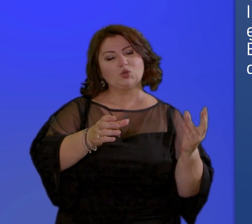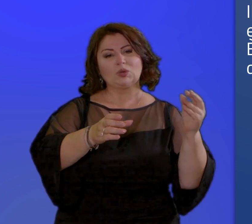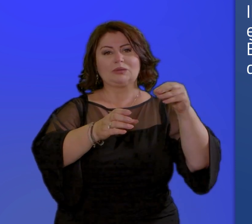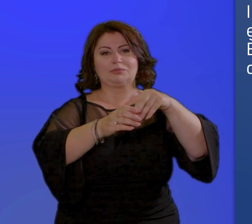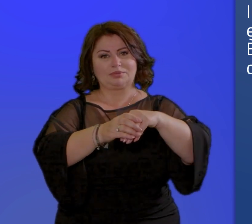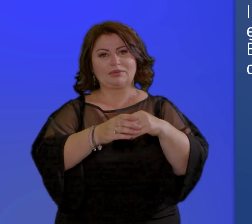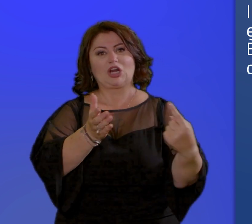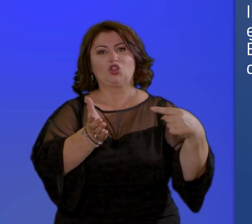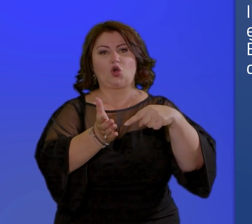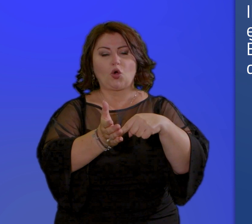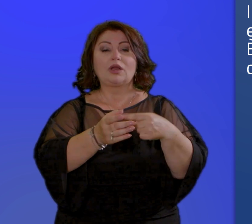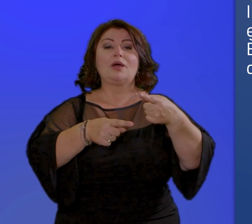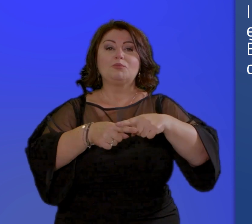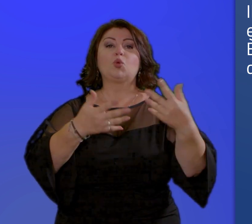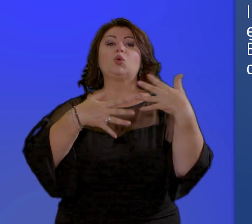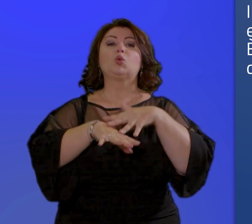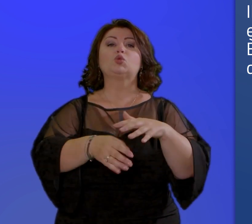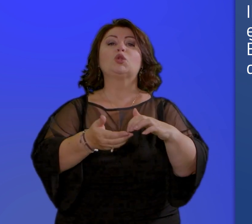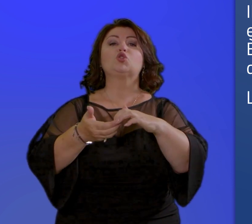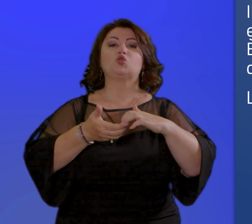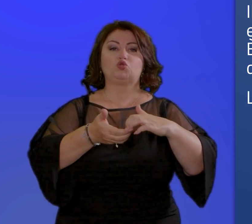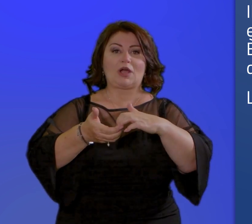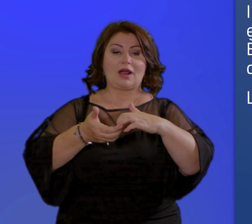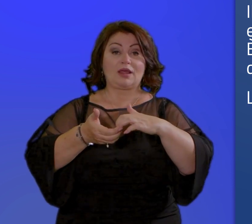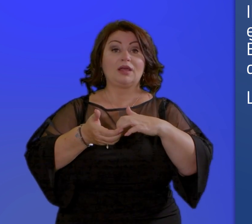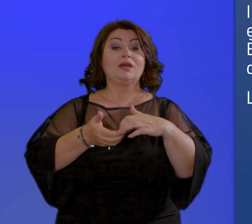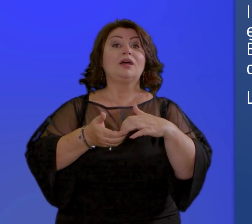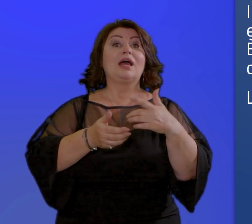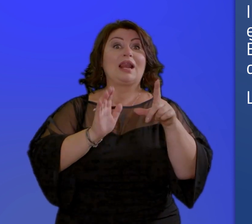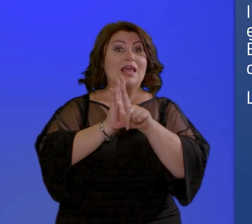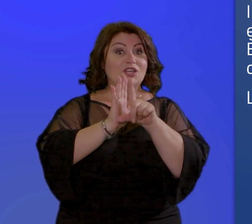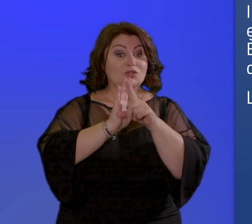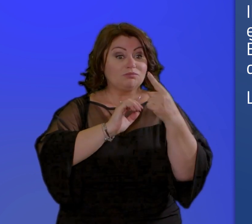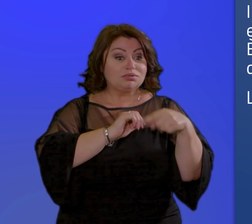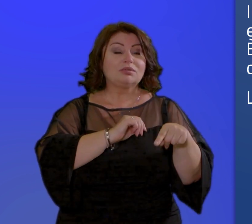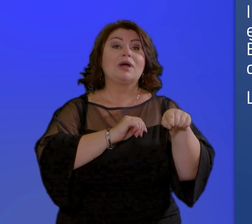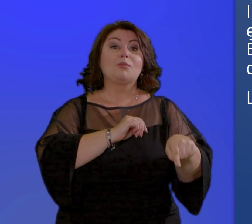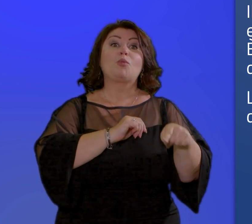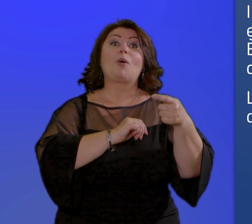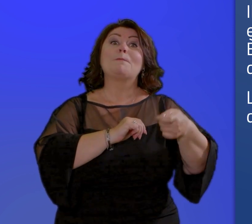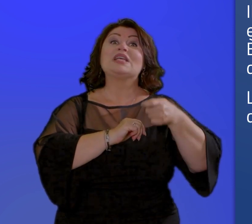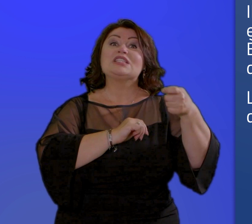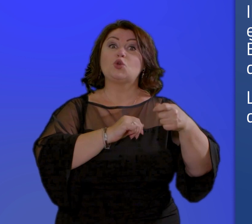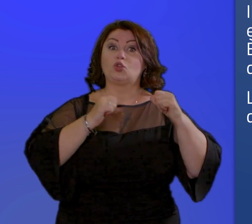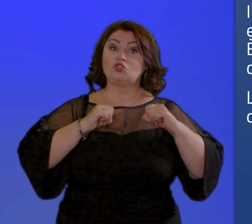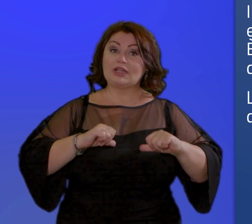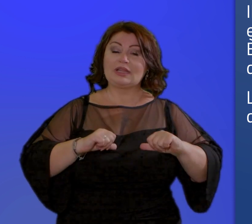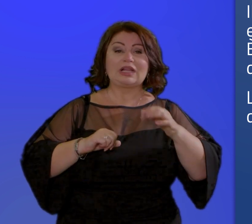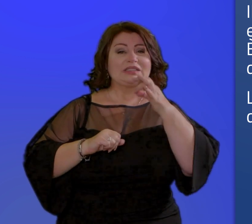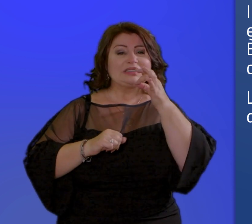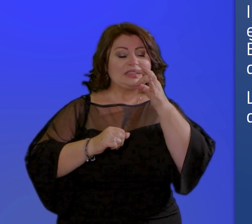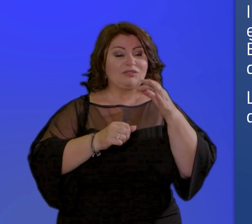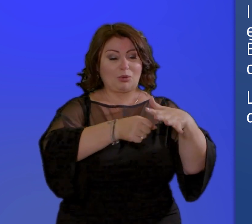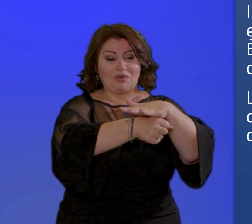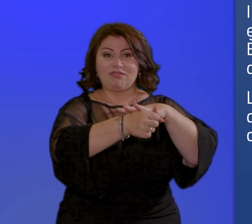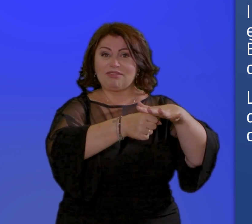e all'inclusione sociale la misura prende il nome di pensione di cittadinanza quando